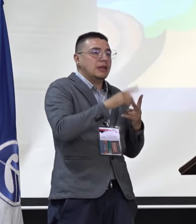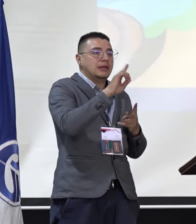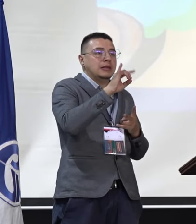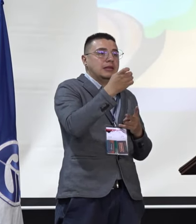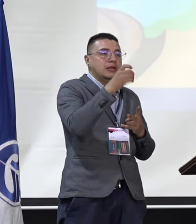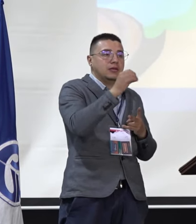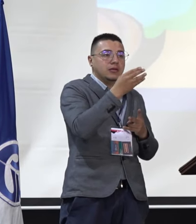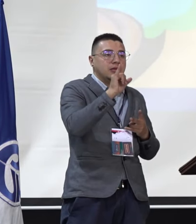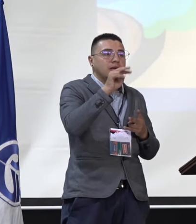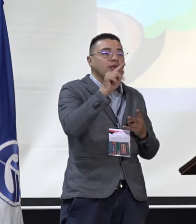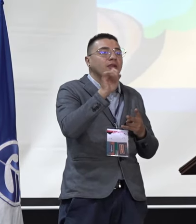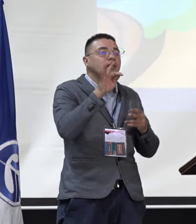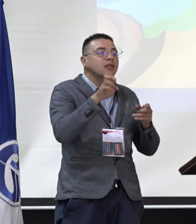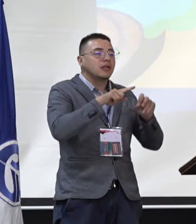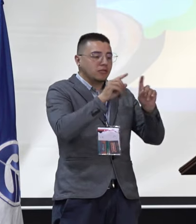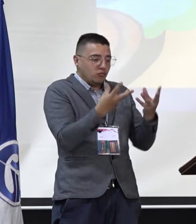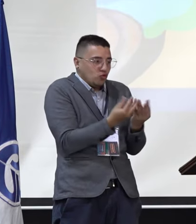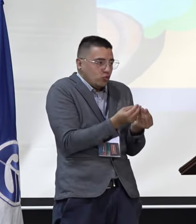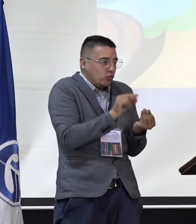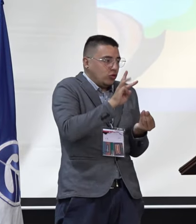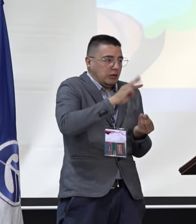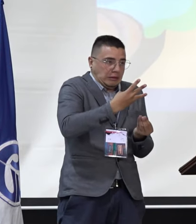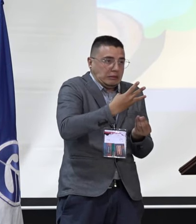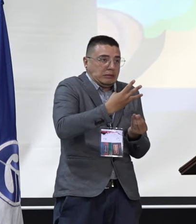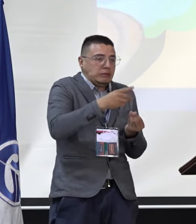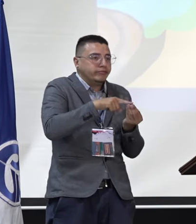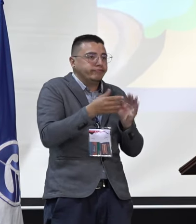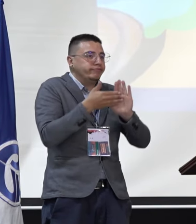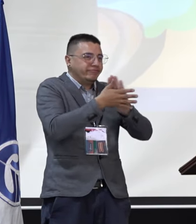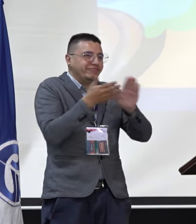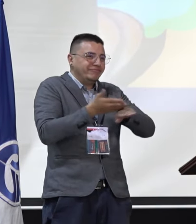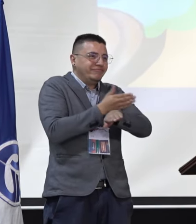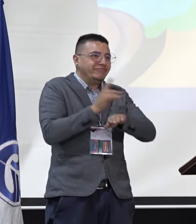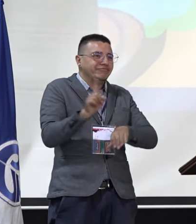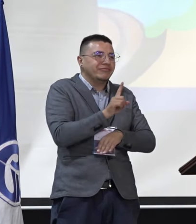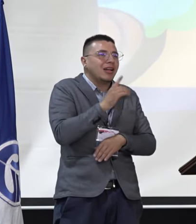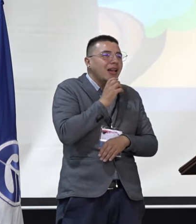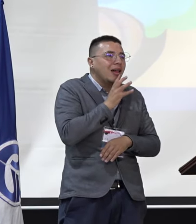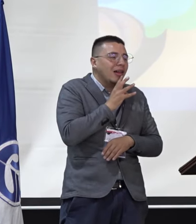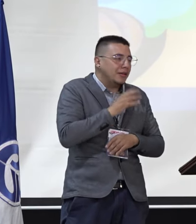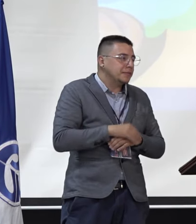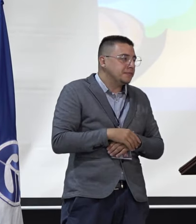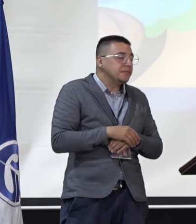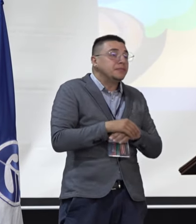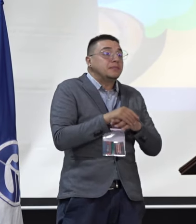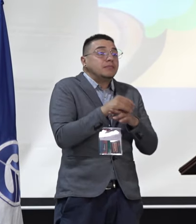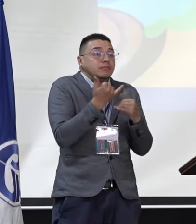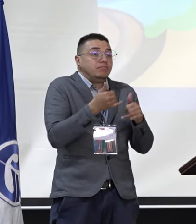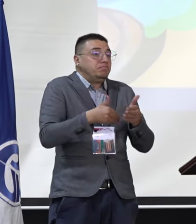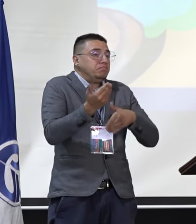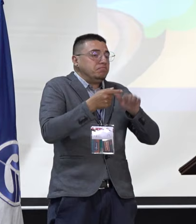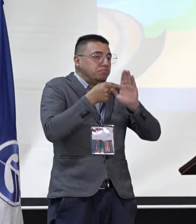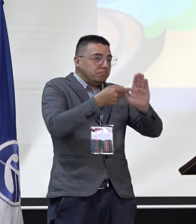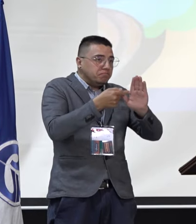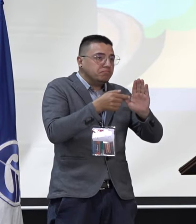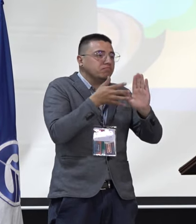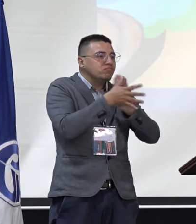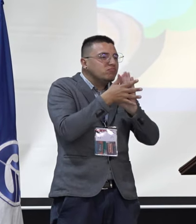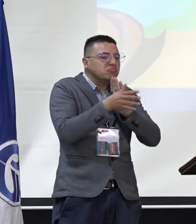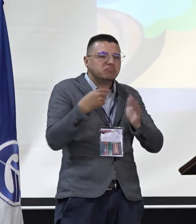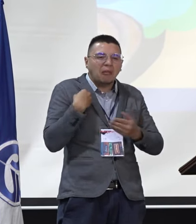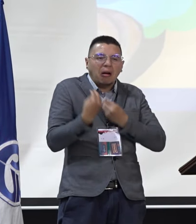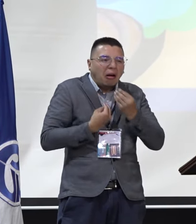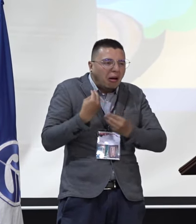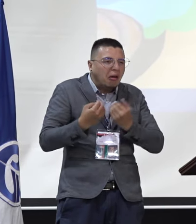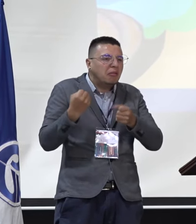fórmula número tres, como lo acaban de mencionar. Bueno, vamos a empezar un poco, pues, también contando de dónde venimos, qué